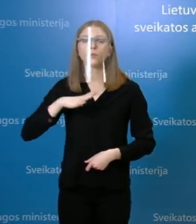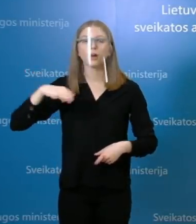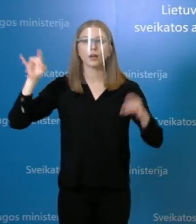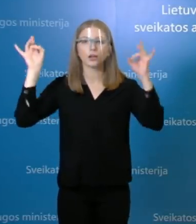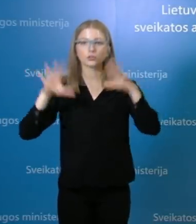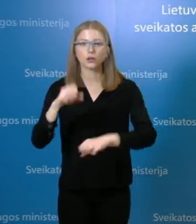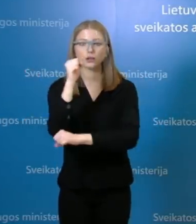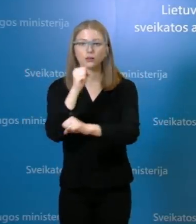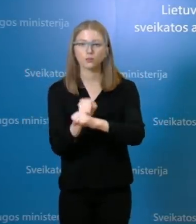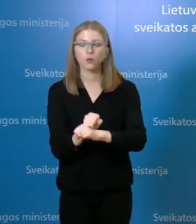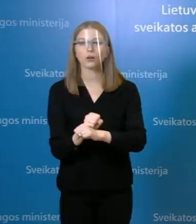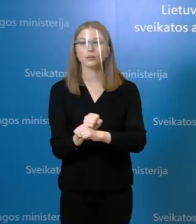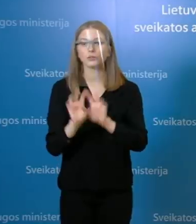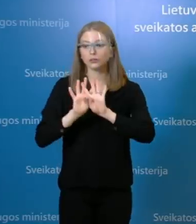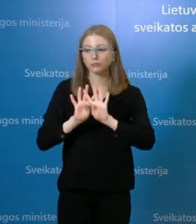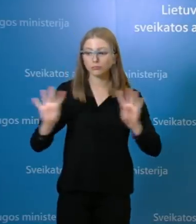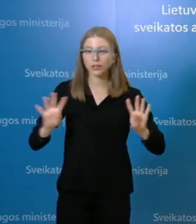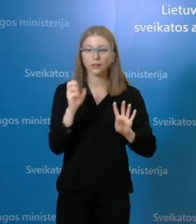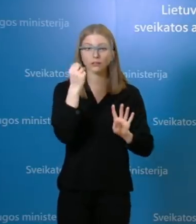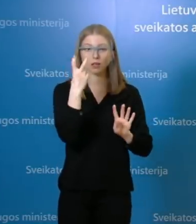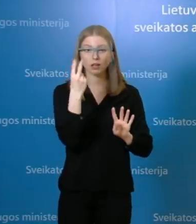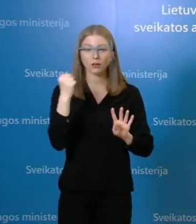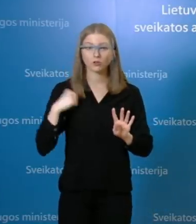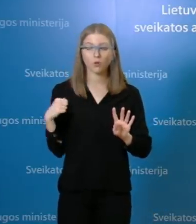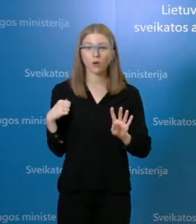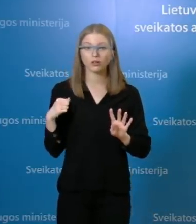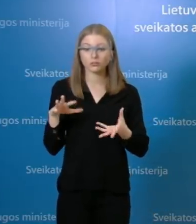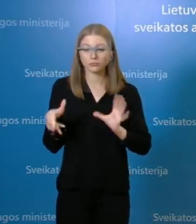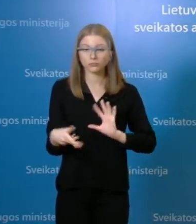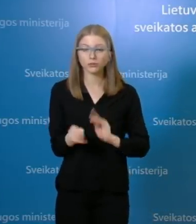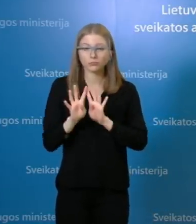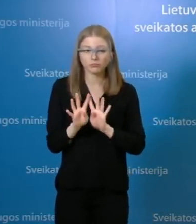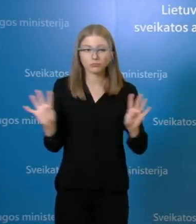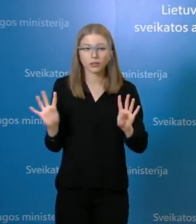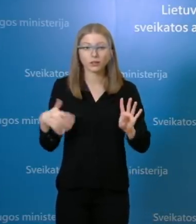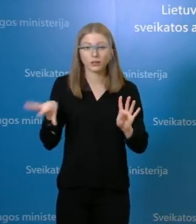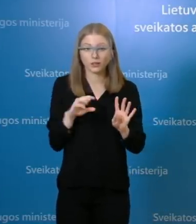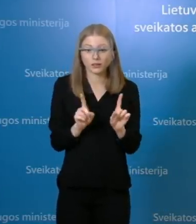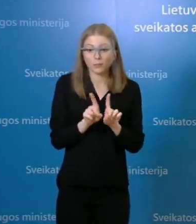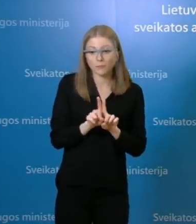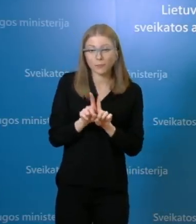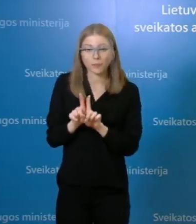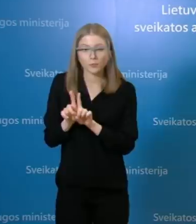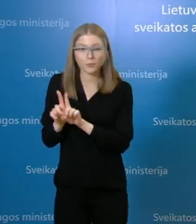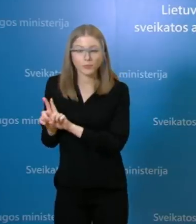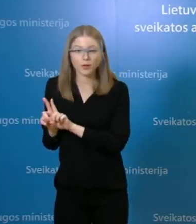viso buvo 12 žmonių grupė, prisiglaudusi vienas prie kito, ne vienas nedėvėjo kaukės. Kaip vertinate tokį polgį,